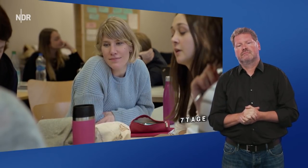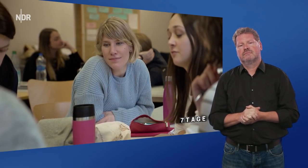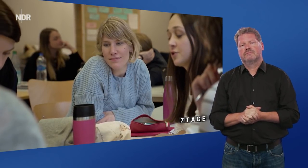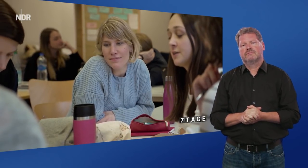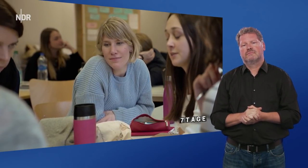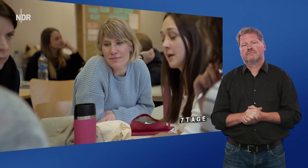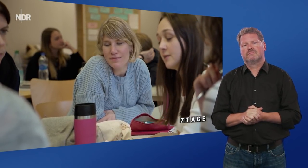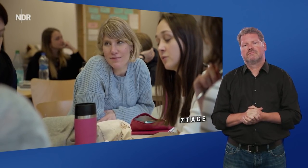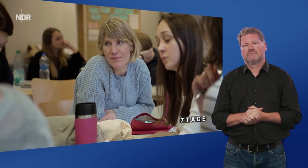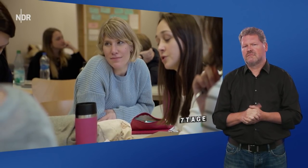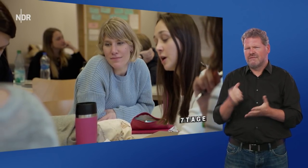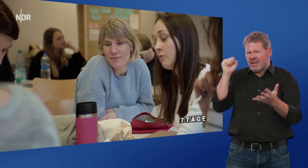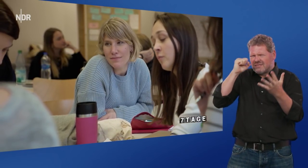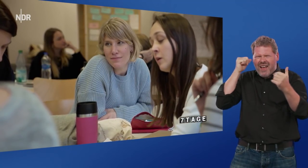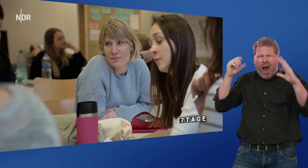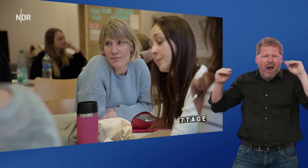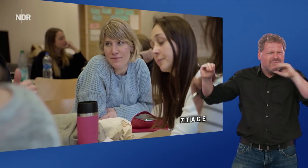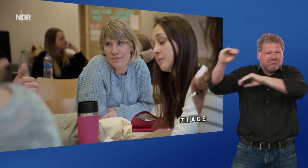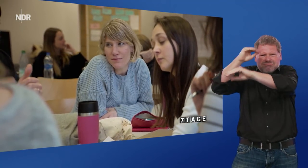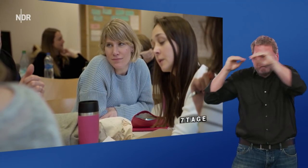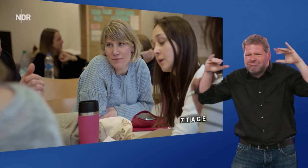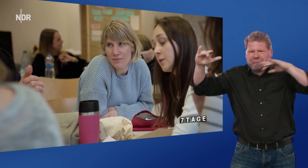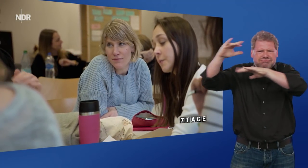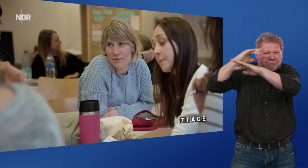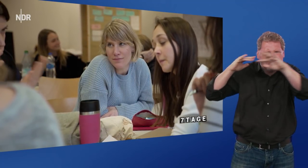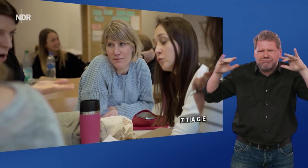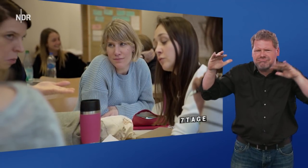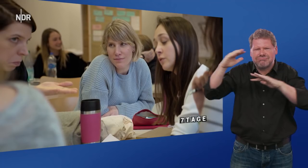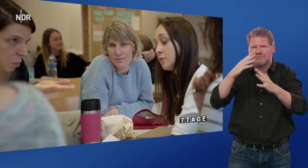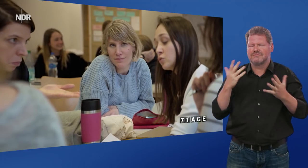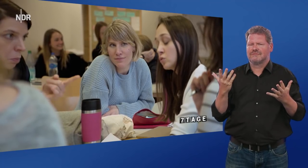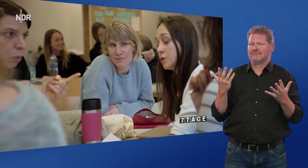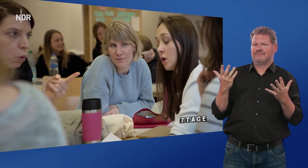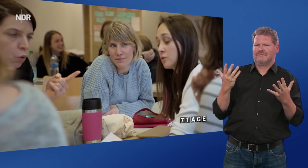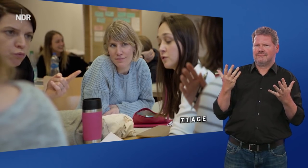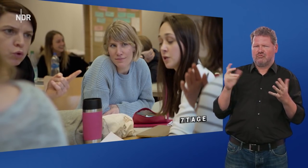Wahnsinn, wie laut Stimmengemurmel sein kann. Ganz schön stressig.